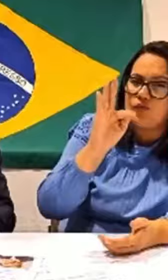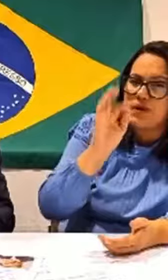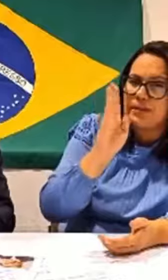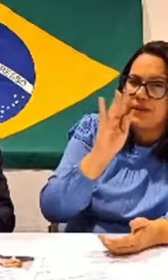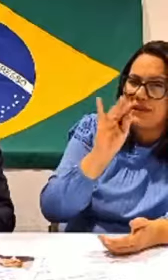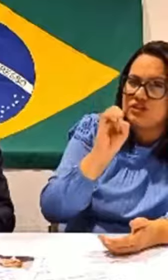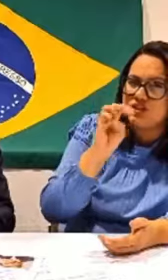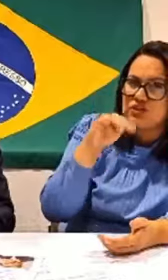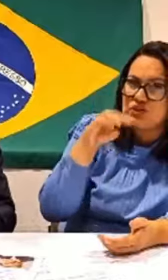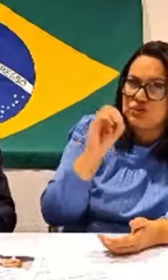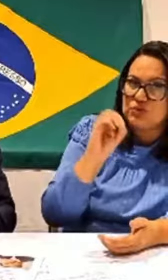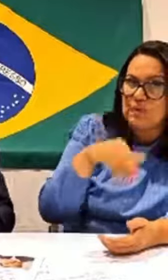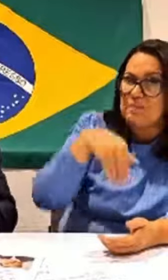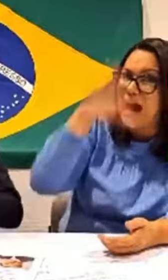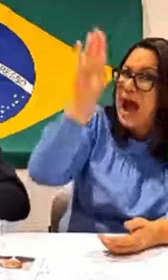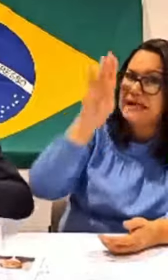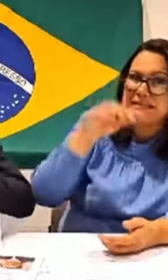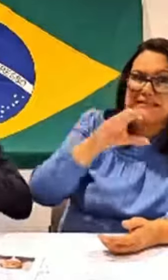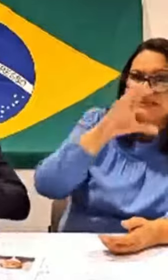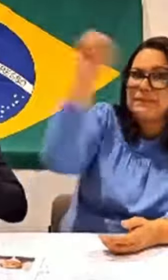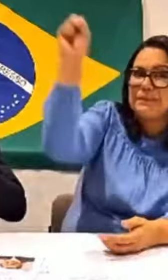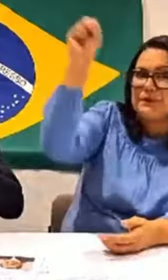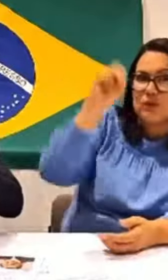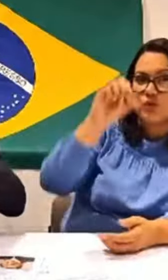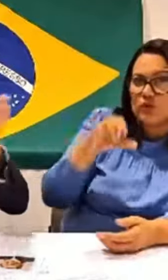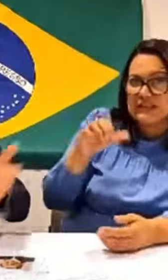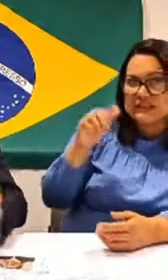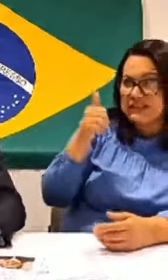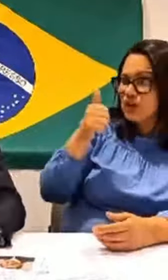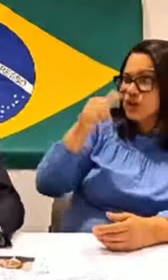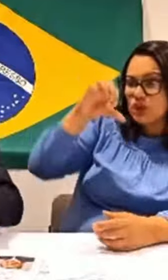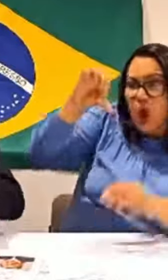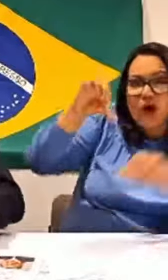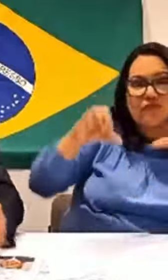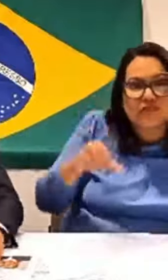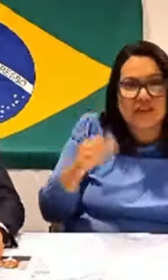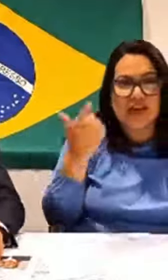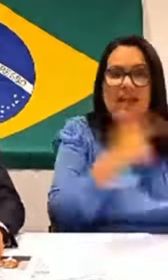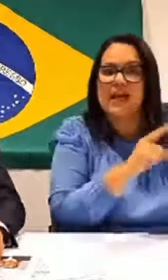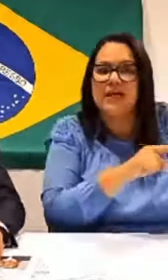estados. Outros dados econômicos agora também são inferiores às regiões,